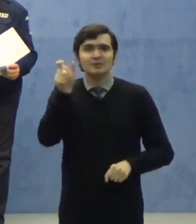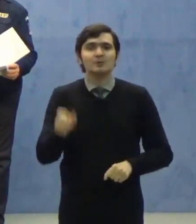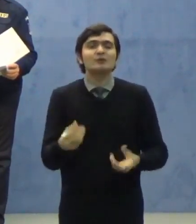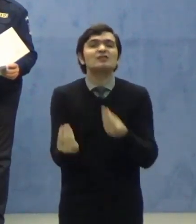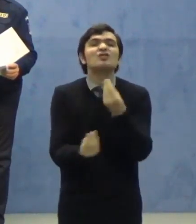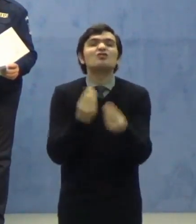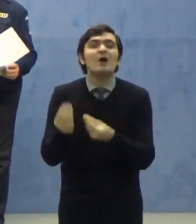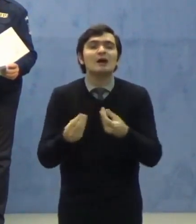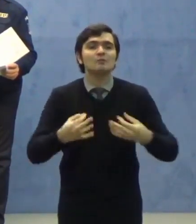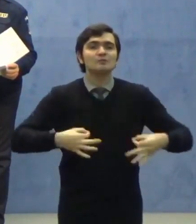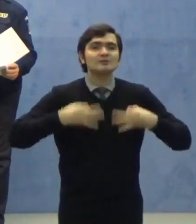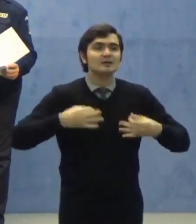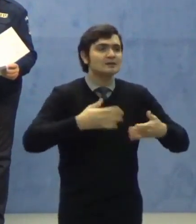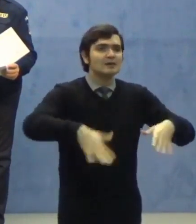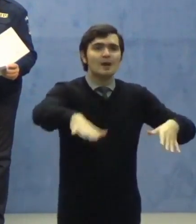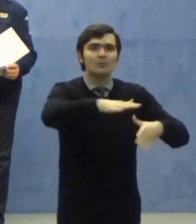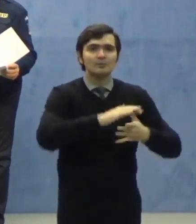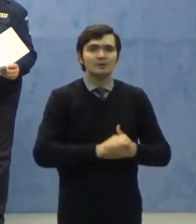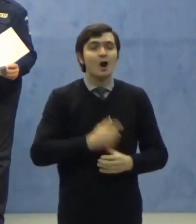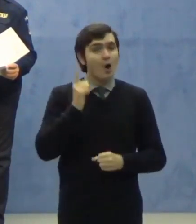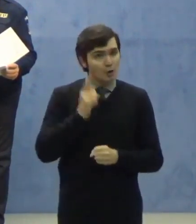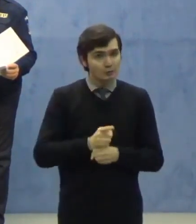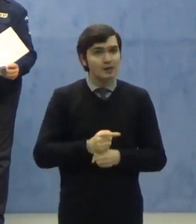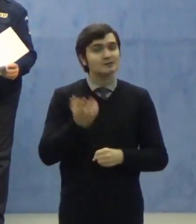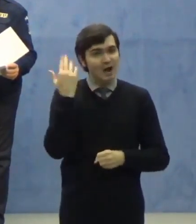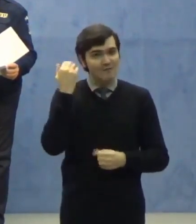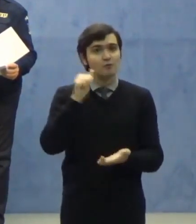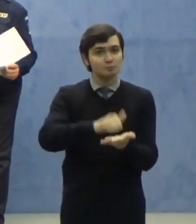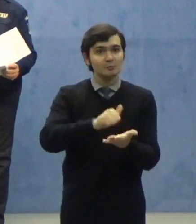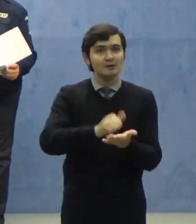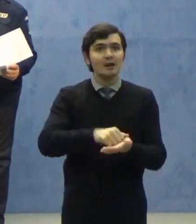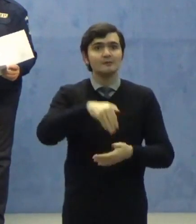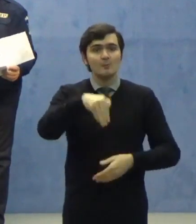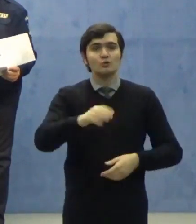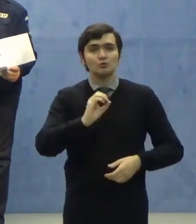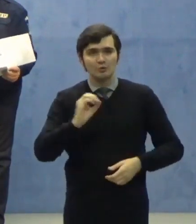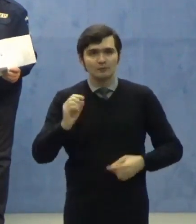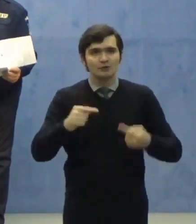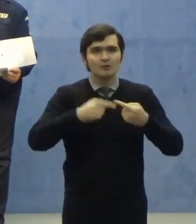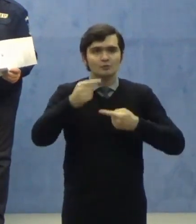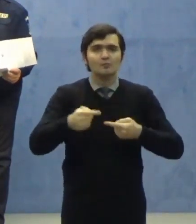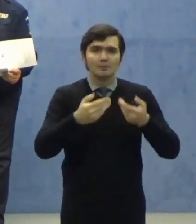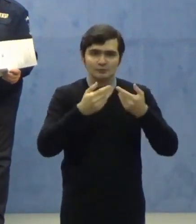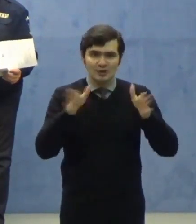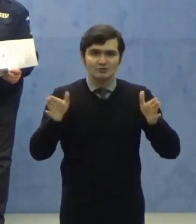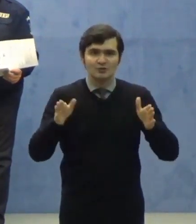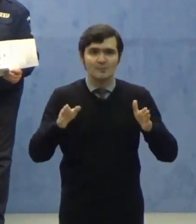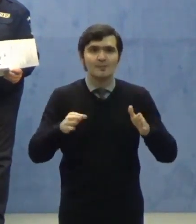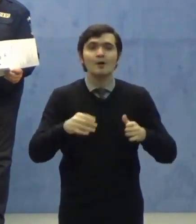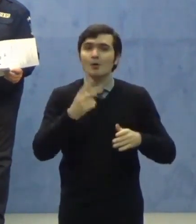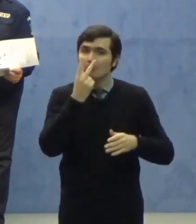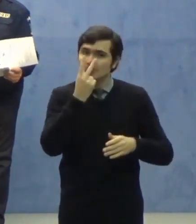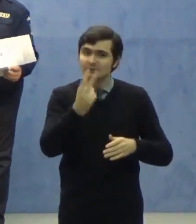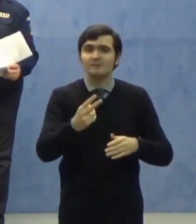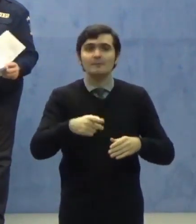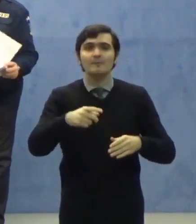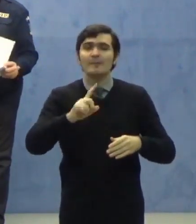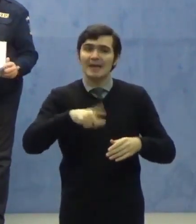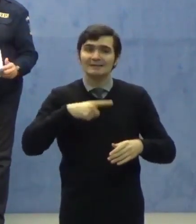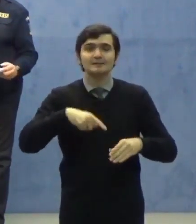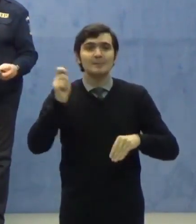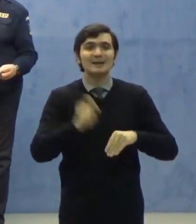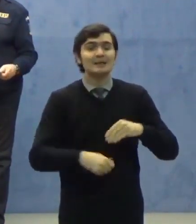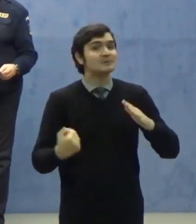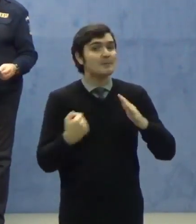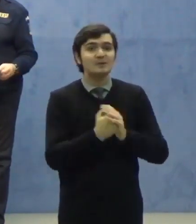sănătatea publică. Ordonanța a fost publicată deja în monitor oficial și, după intrarea în vigoare, pedepsele ajung până la 15